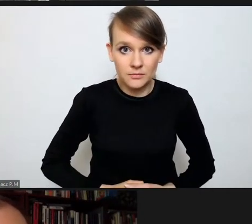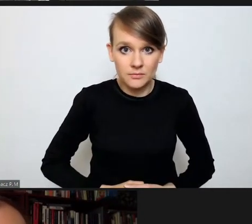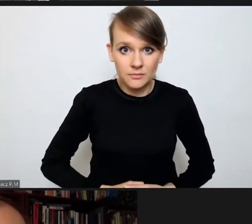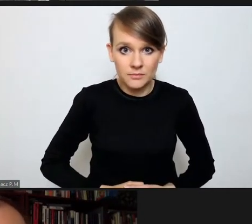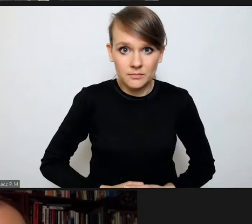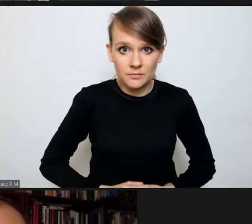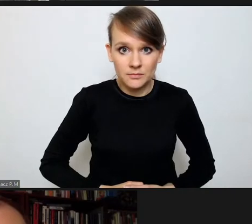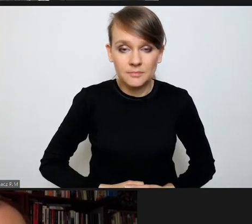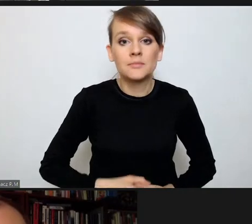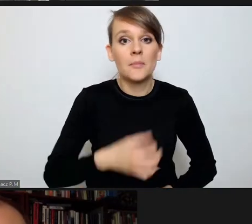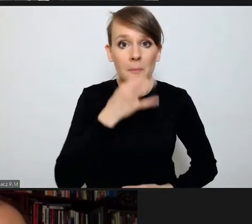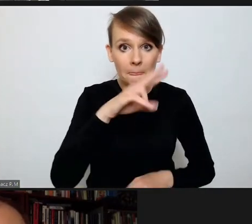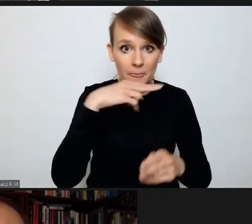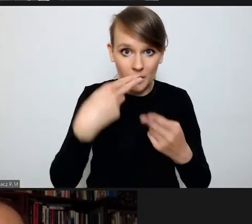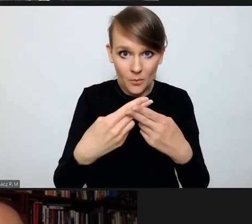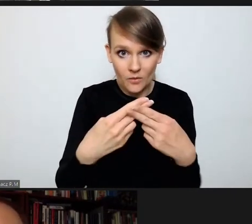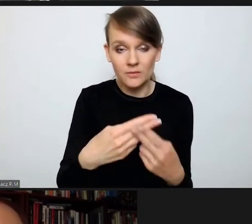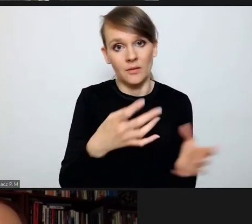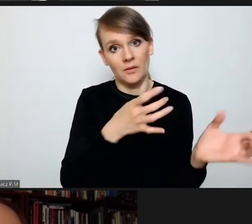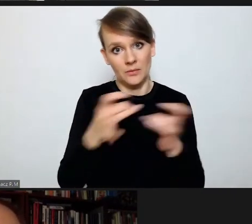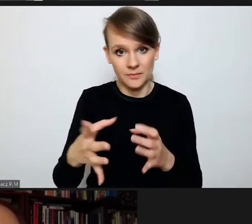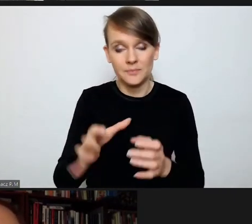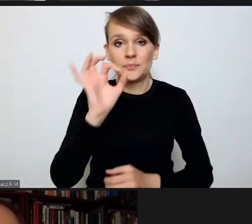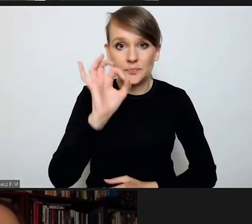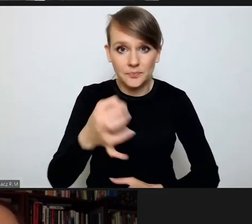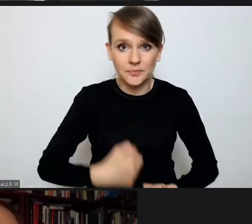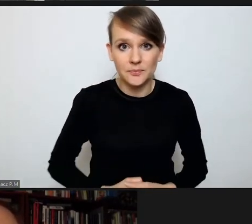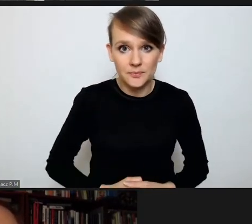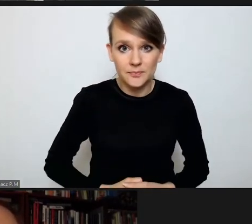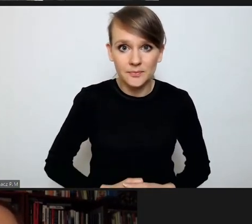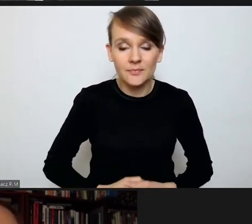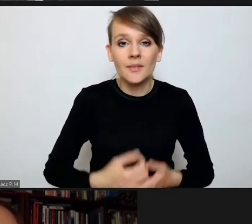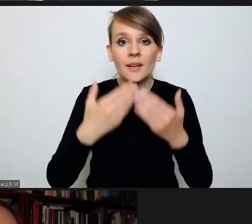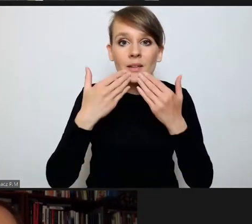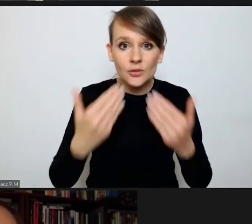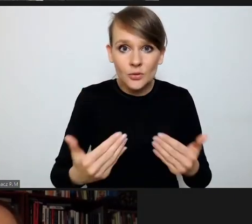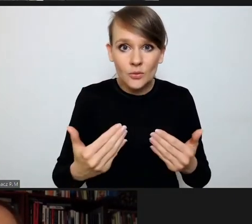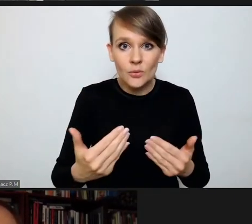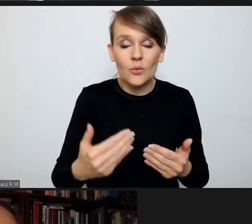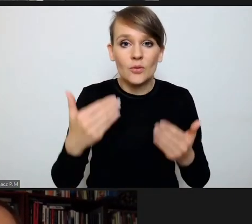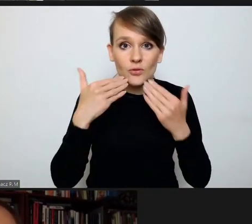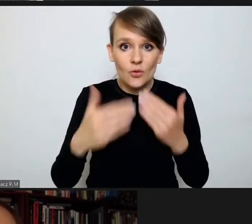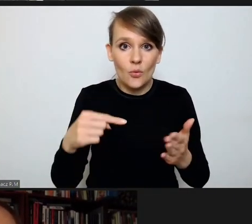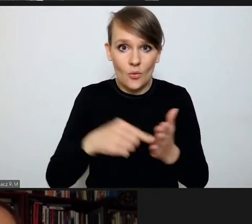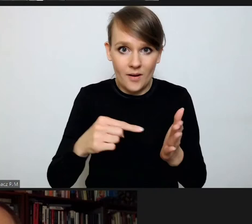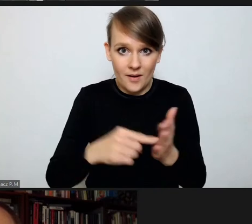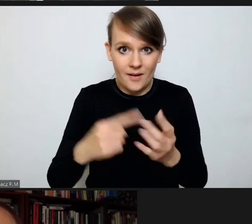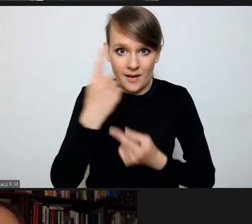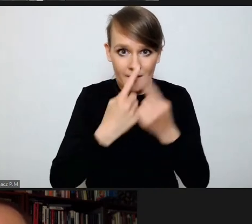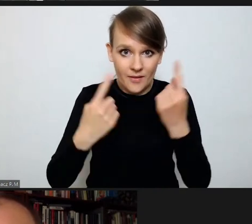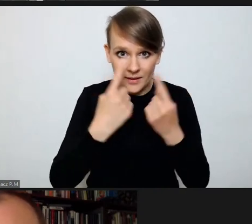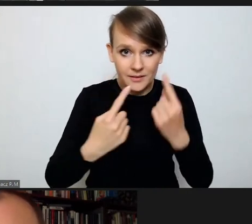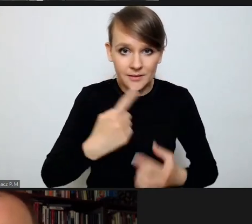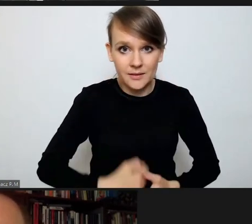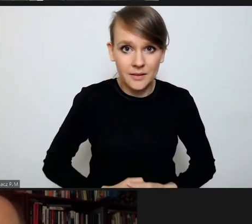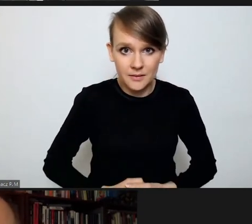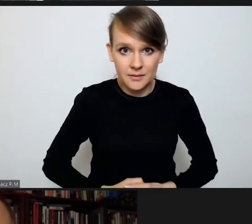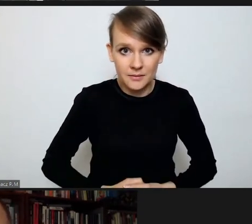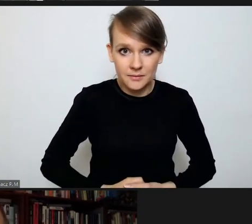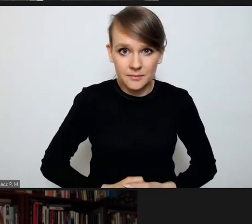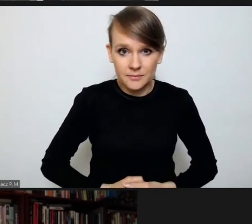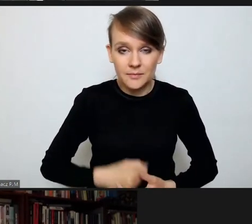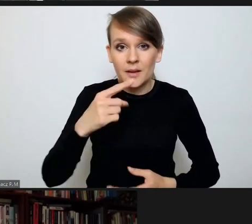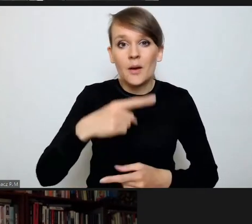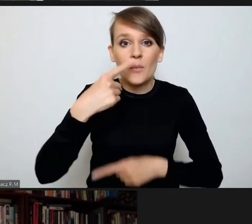pytanie na odpowiedź, tak? Reaguję od razu. Tak jest. No dziękuję za tą refleksję. Oczywiście, proces